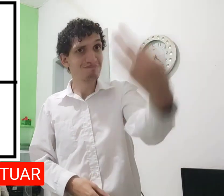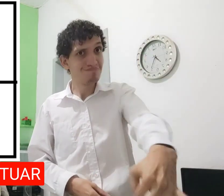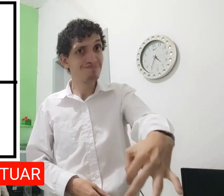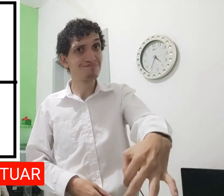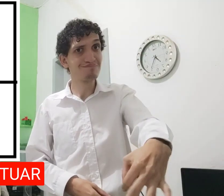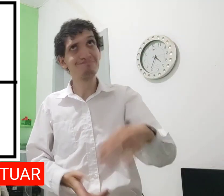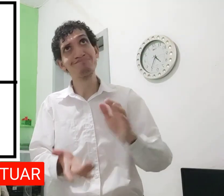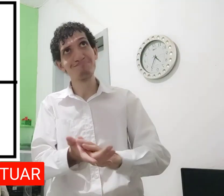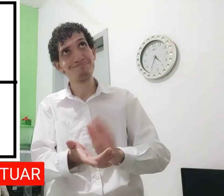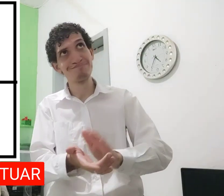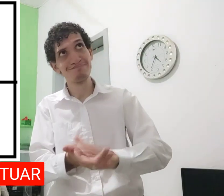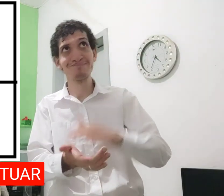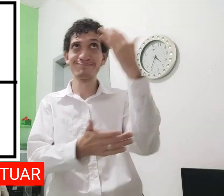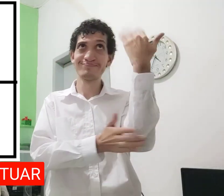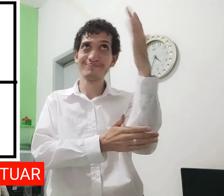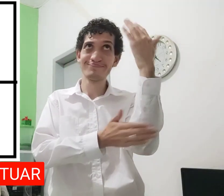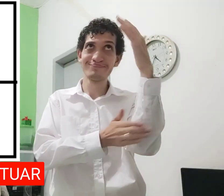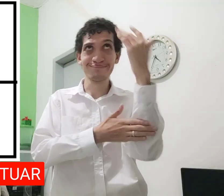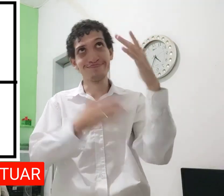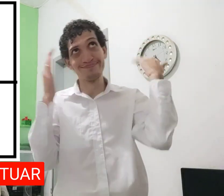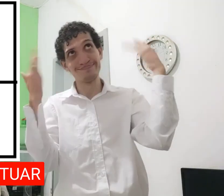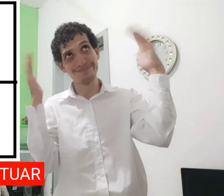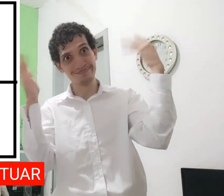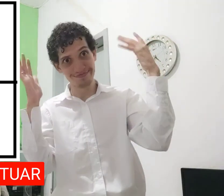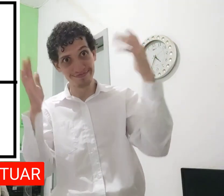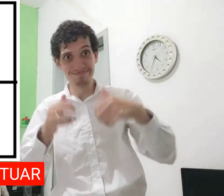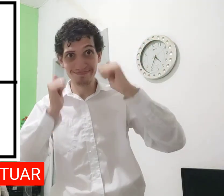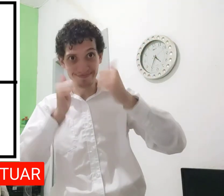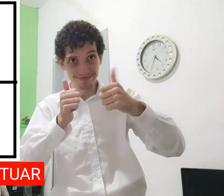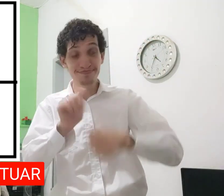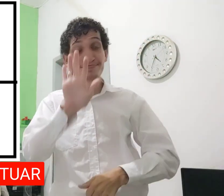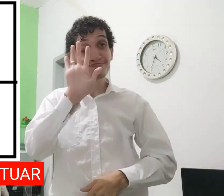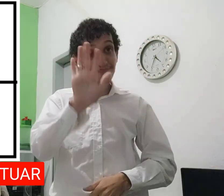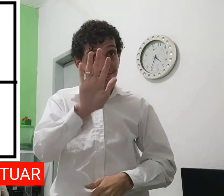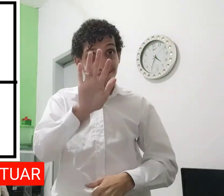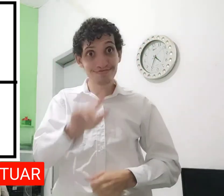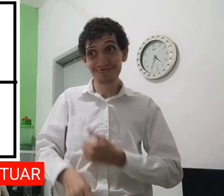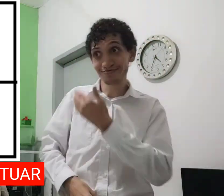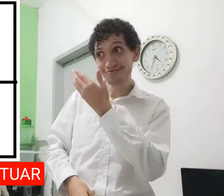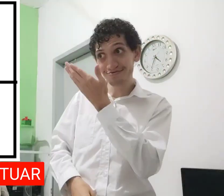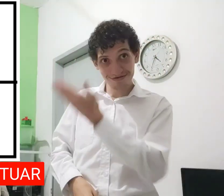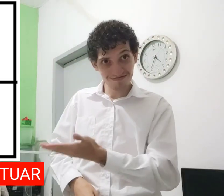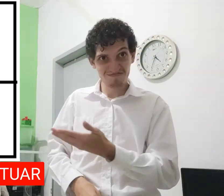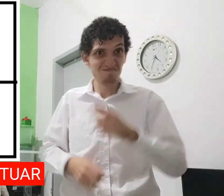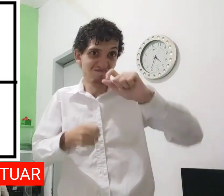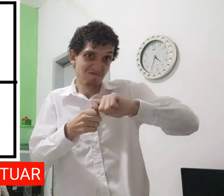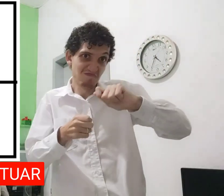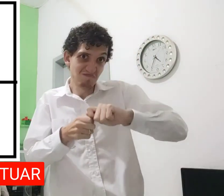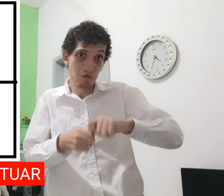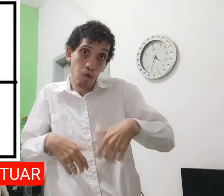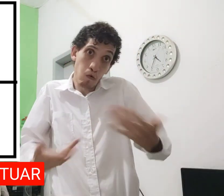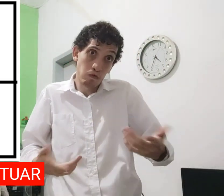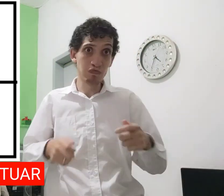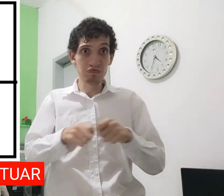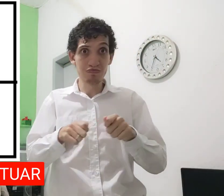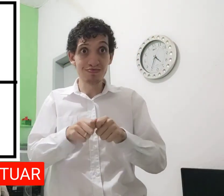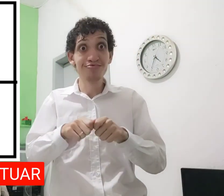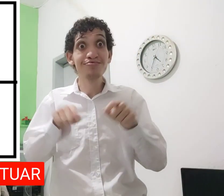isso mesmo, você acertou, parabéns, parabéns, parabéns, tá bom? Mas, esses dois, fazer